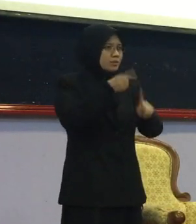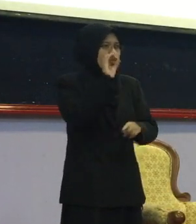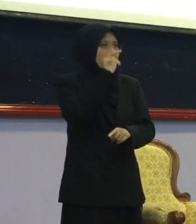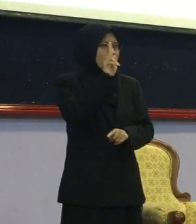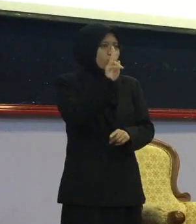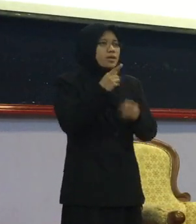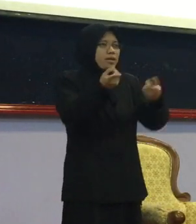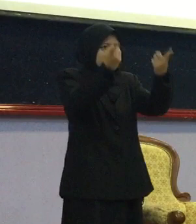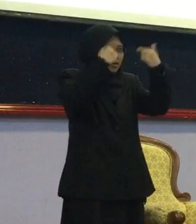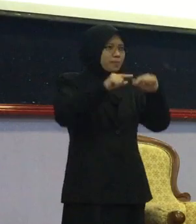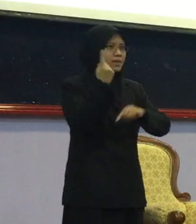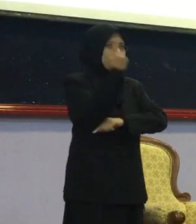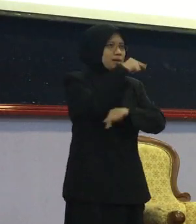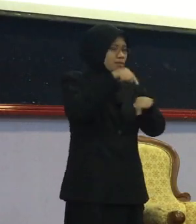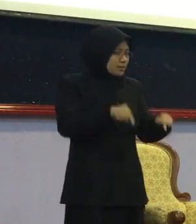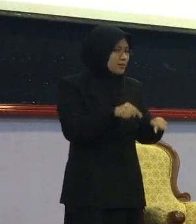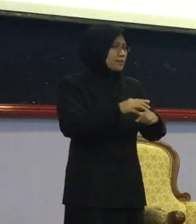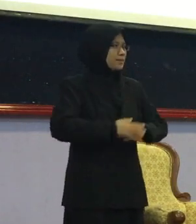hadir pada hari ini